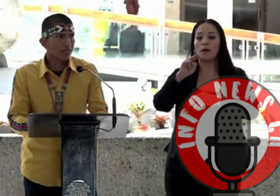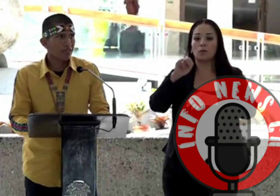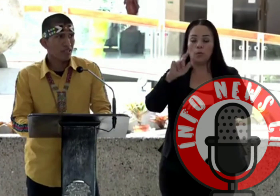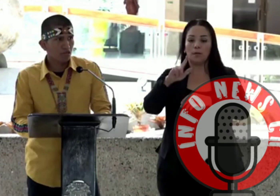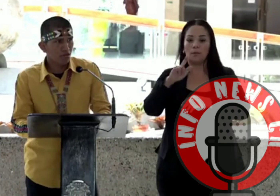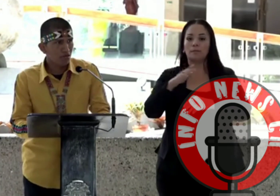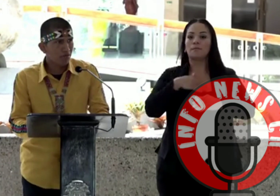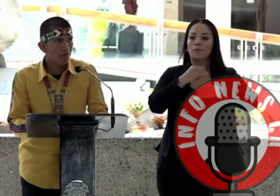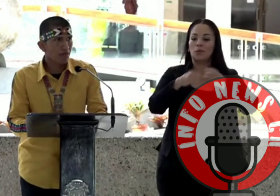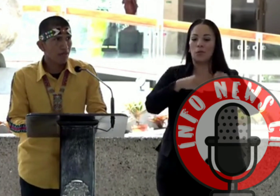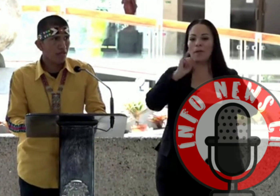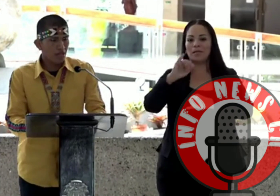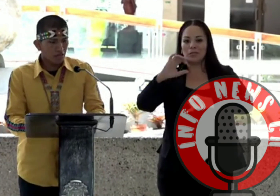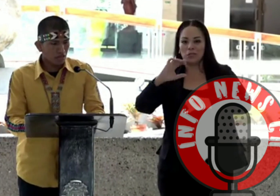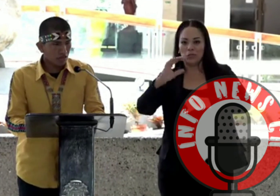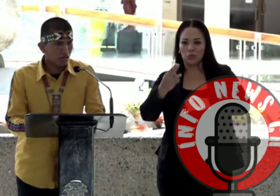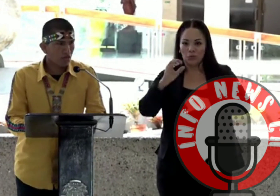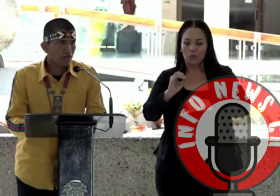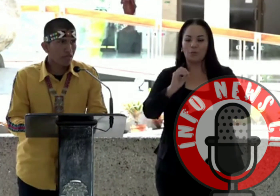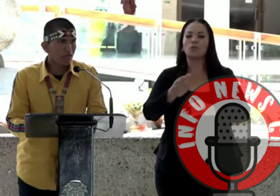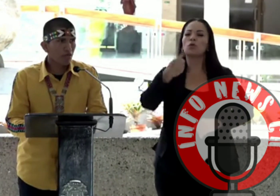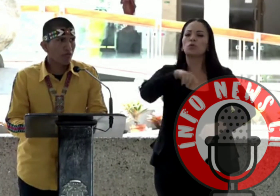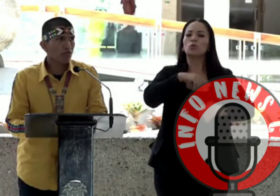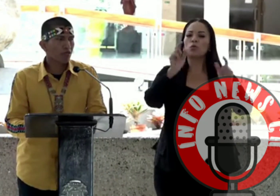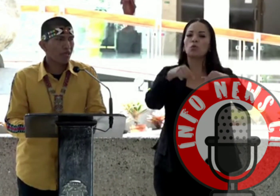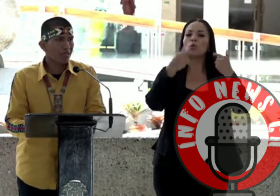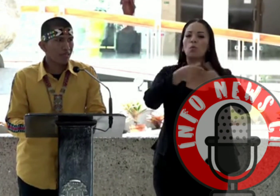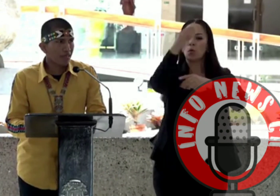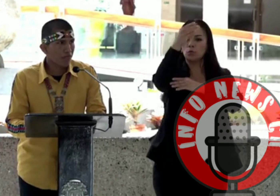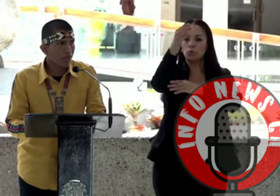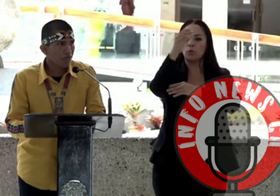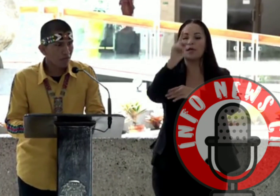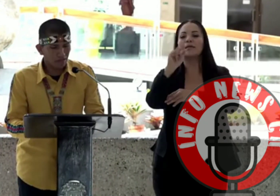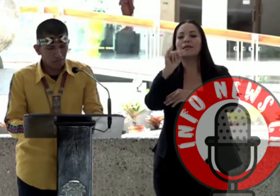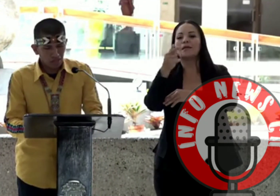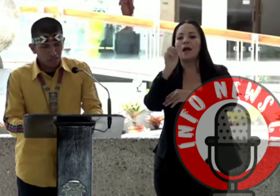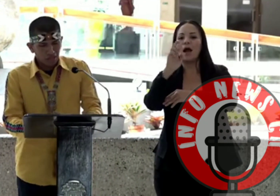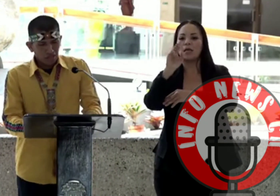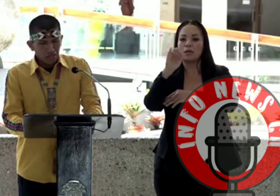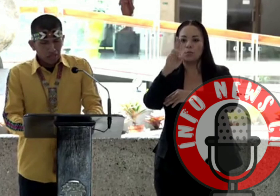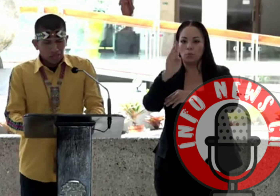idioma es Ichó. Nosotros somos el Grupo Cultural Kigaribu.